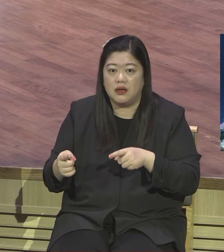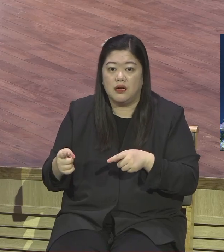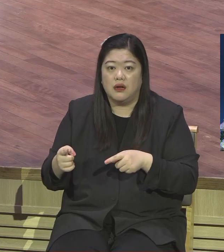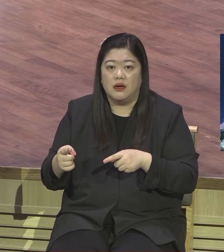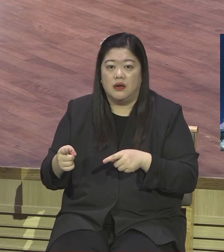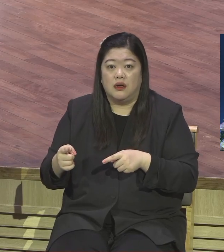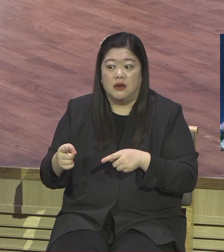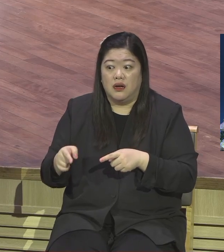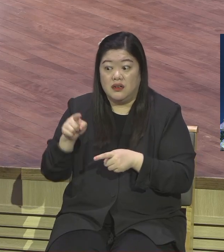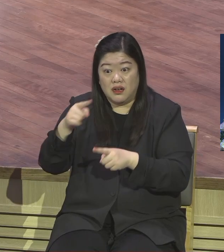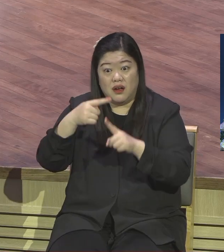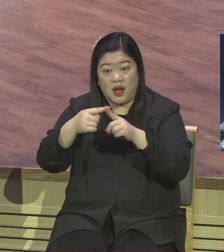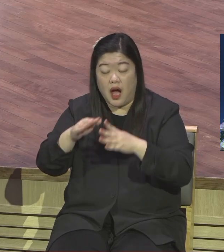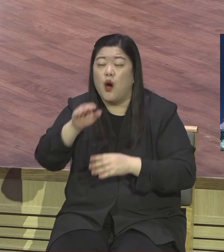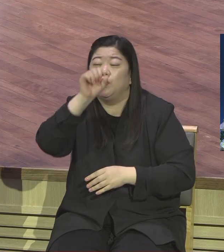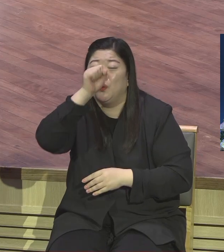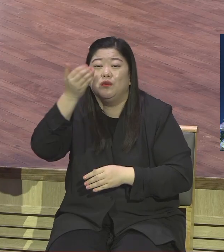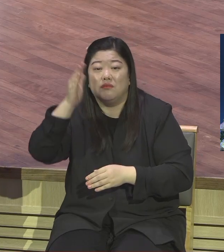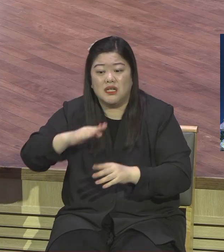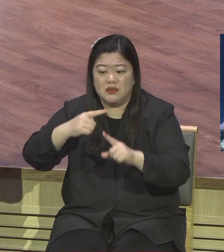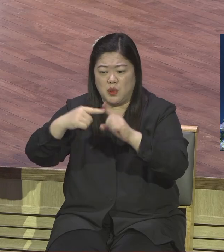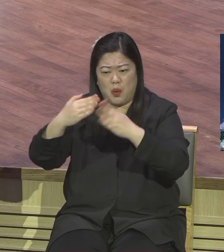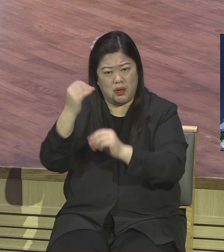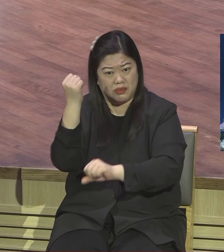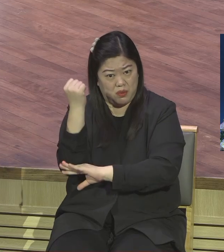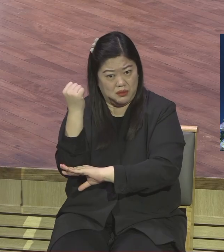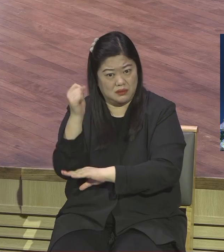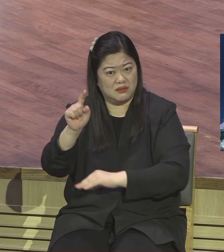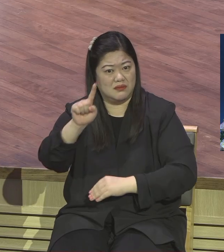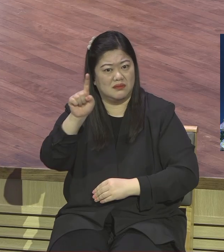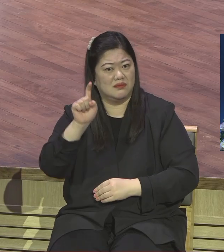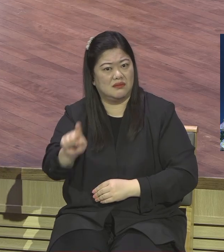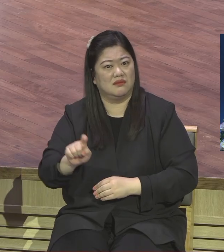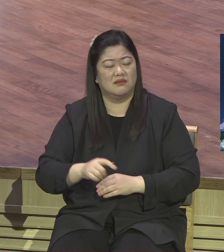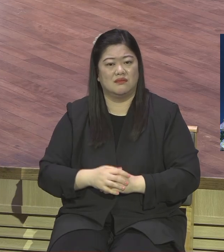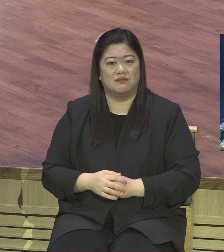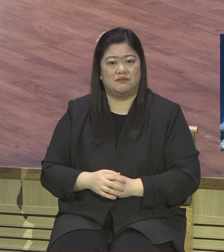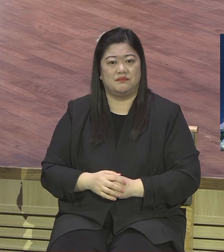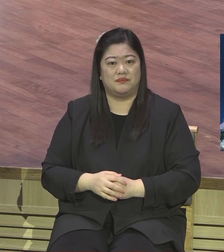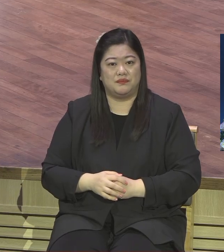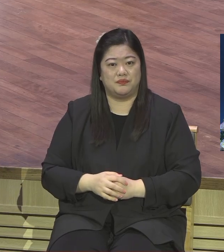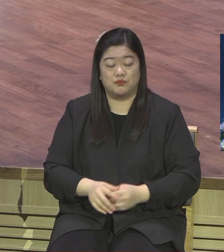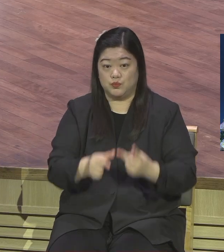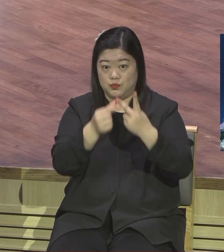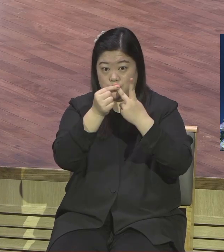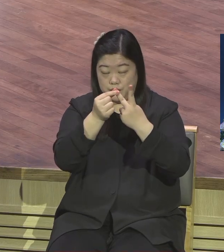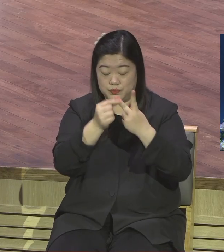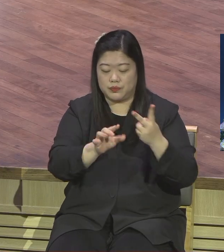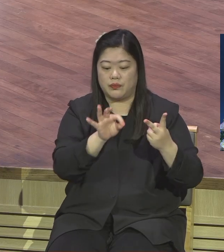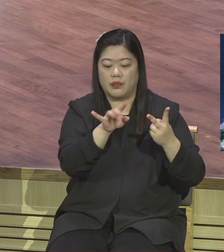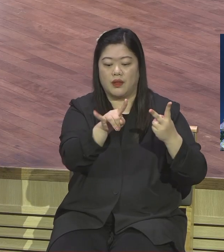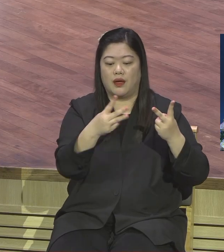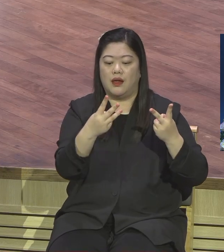엘리아는 신비로운 능력을 만행했습니다 엘리아 개인의 능력이 아니라